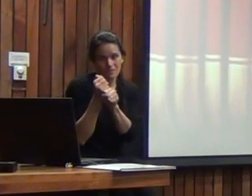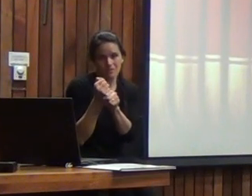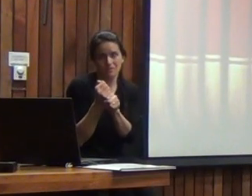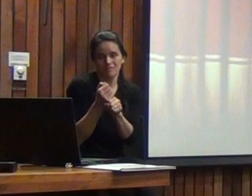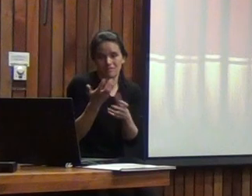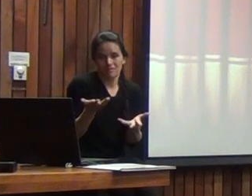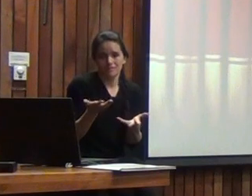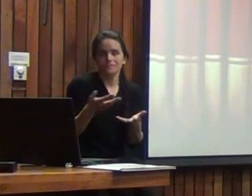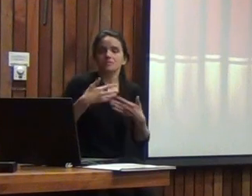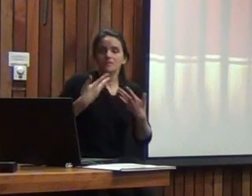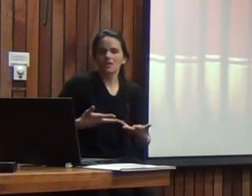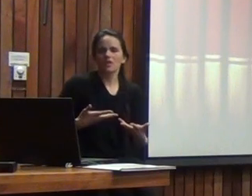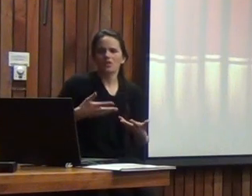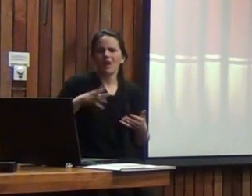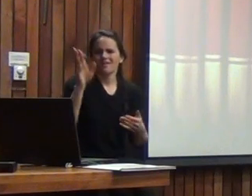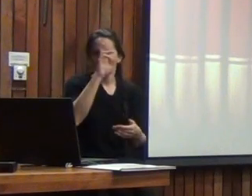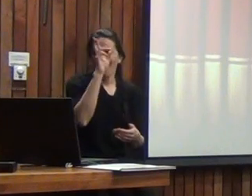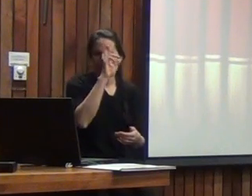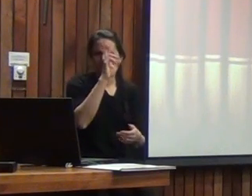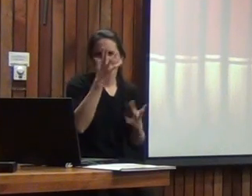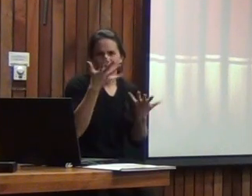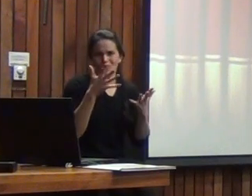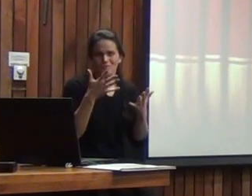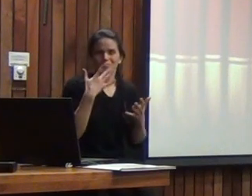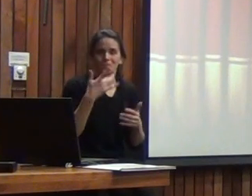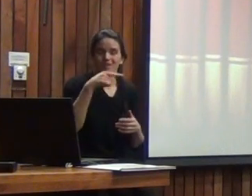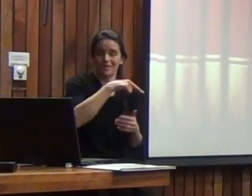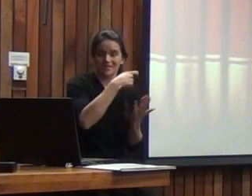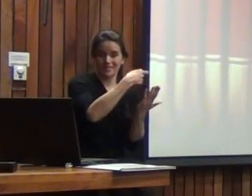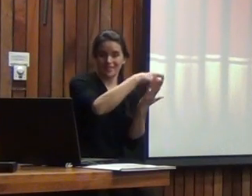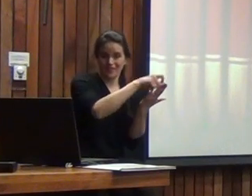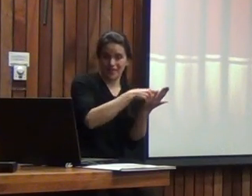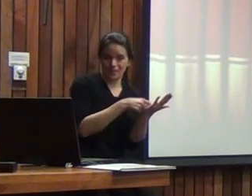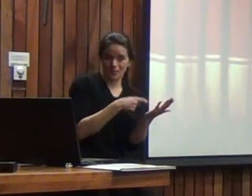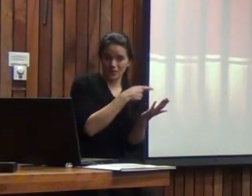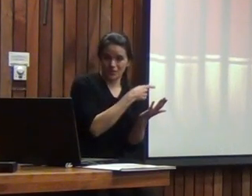les van a empezar a pasar cosas raras porque claramente este test